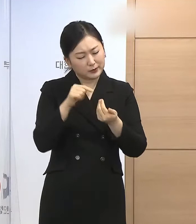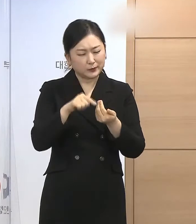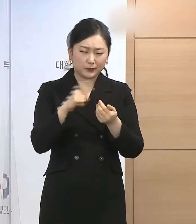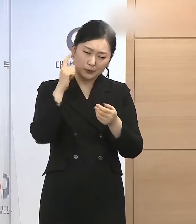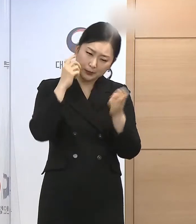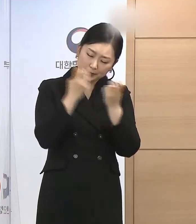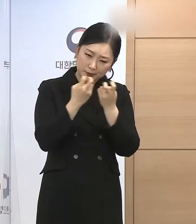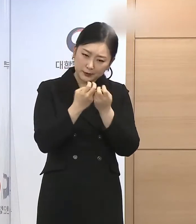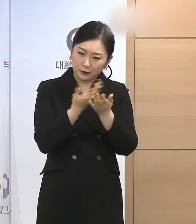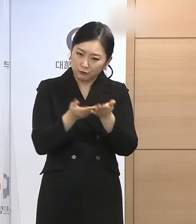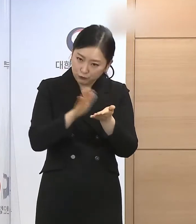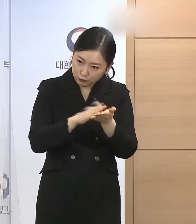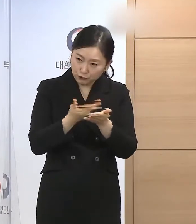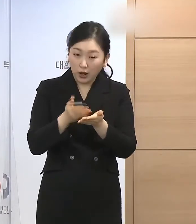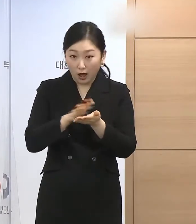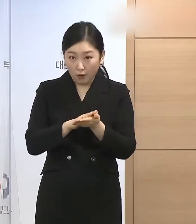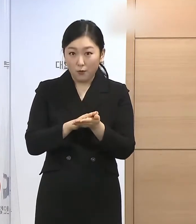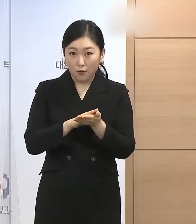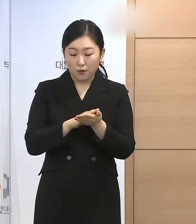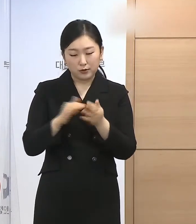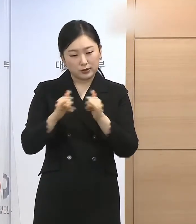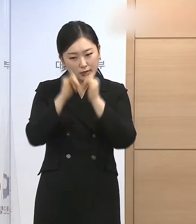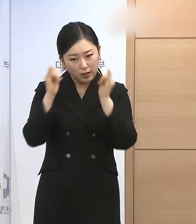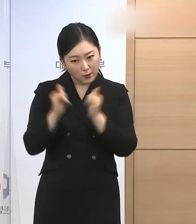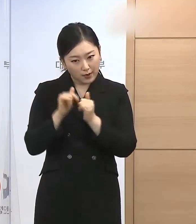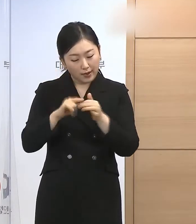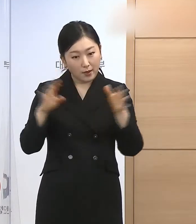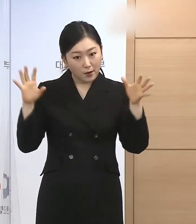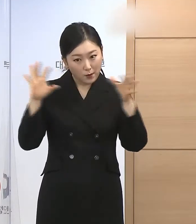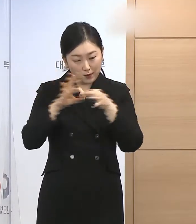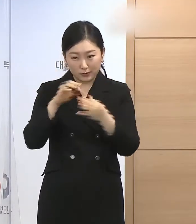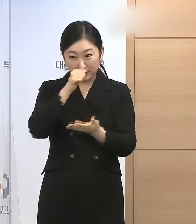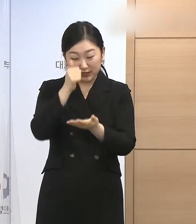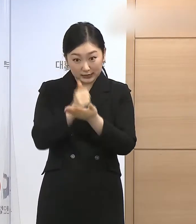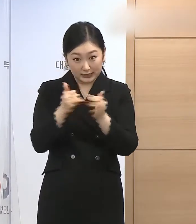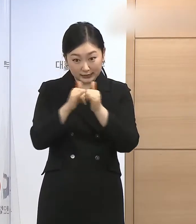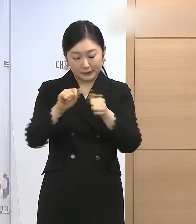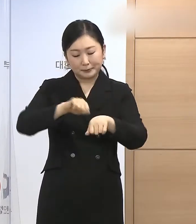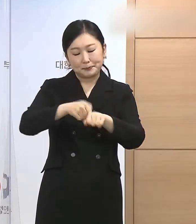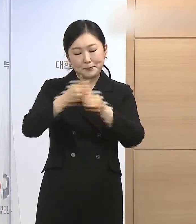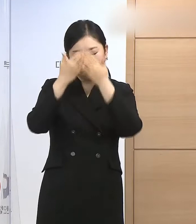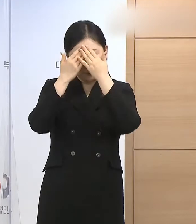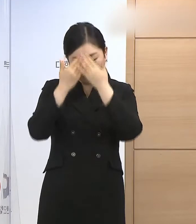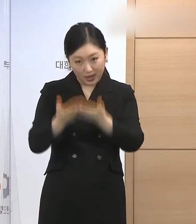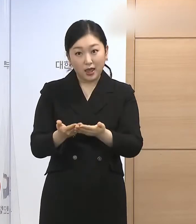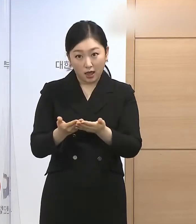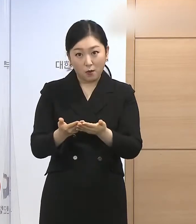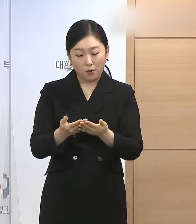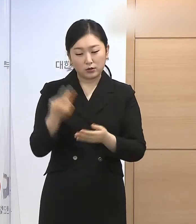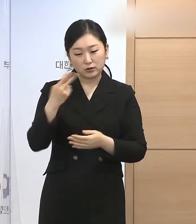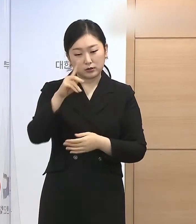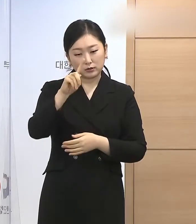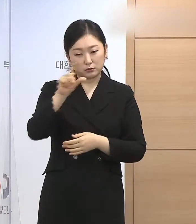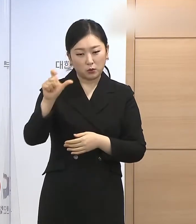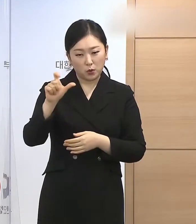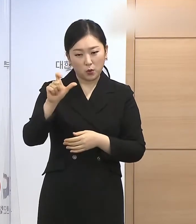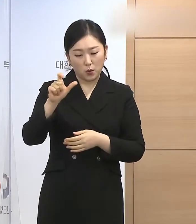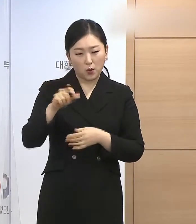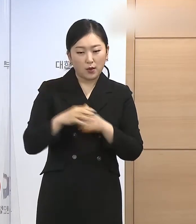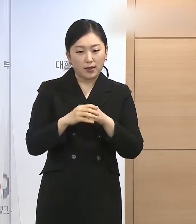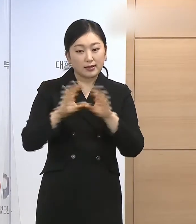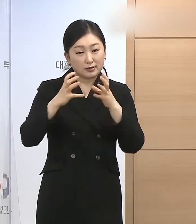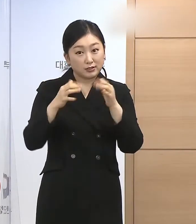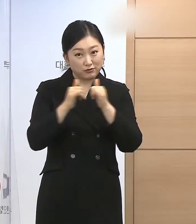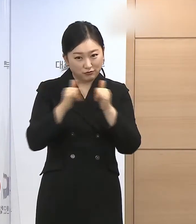회복을 위해 사회적 갈등사건 관련자에 대해 사면을 실시하고 2015년 민중총궐기 집회